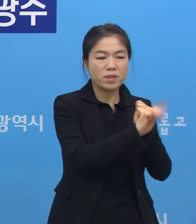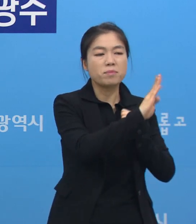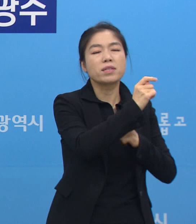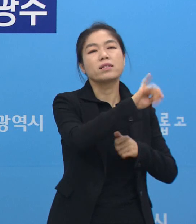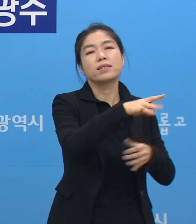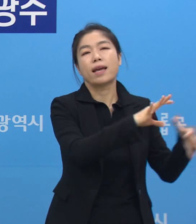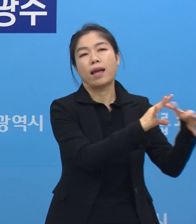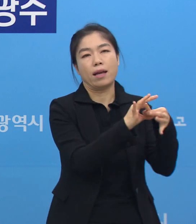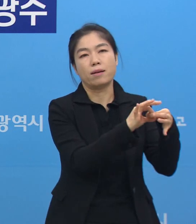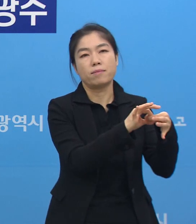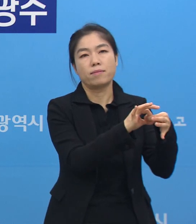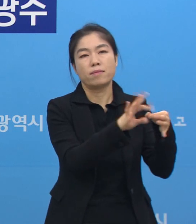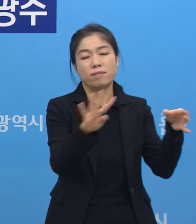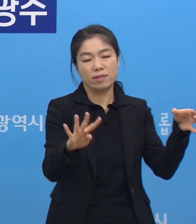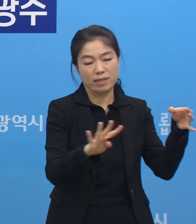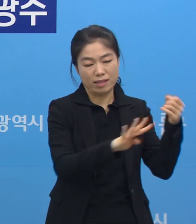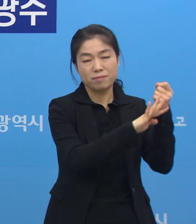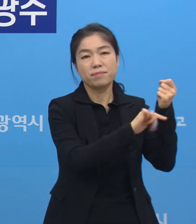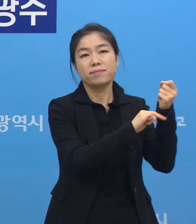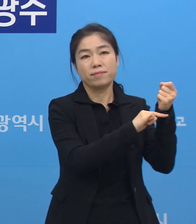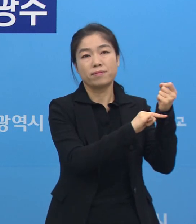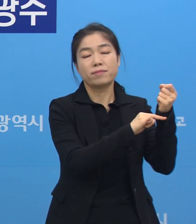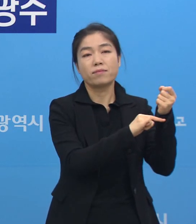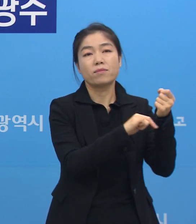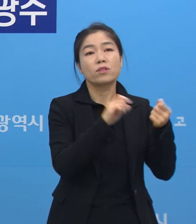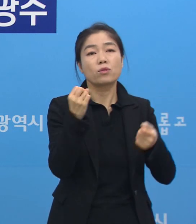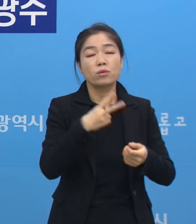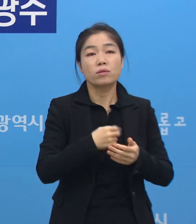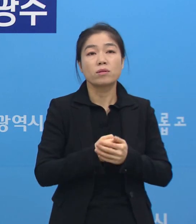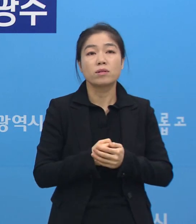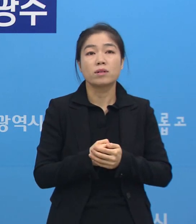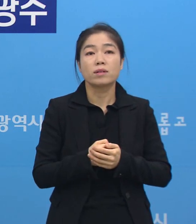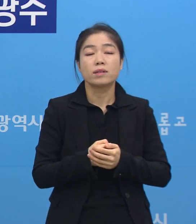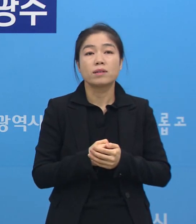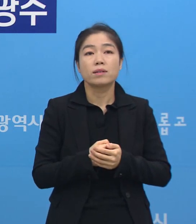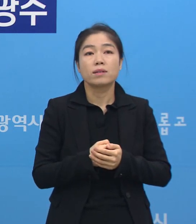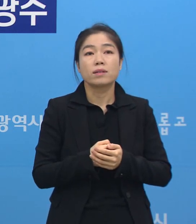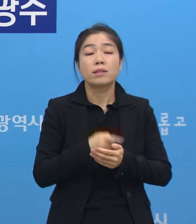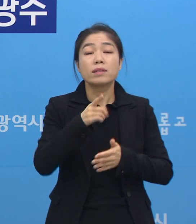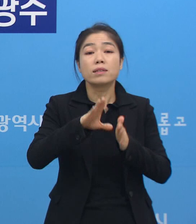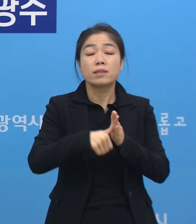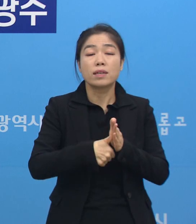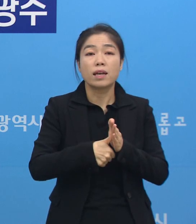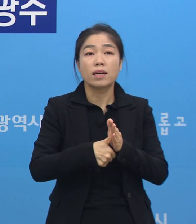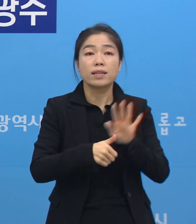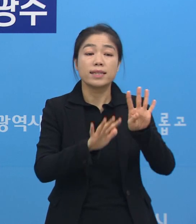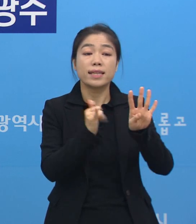BTJ열방센터와 관련이 됐다는 것 그리고 그때 3명이